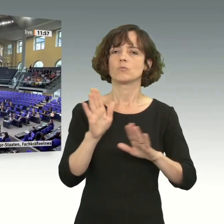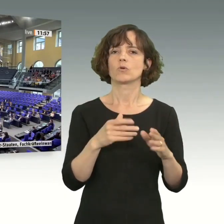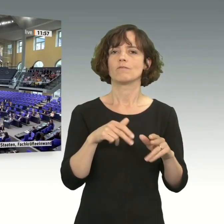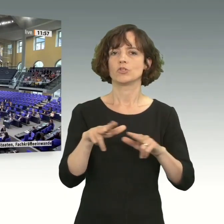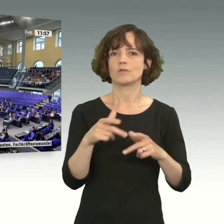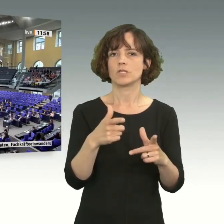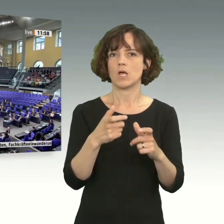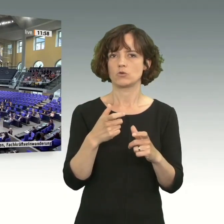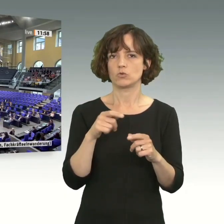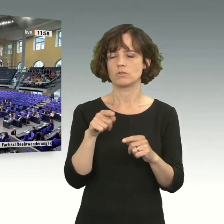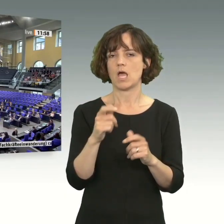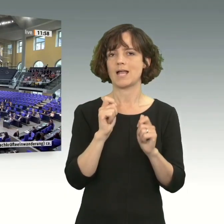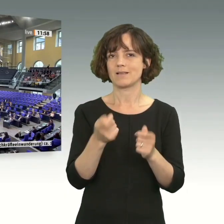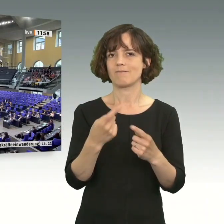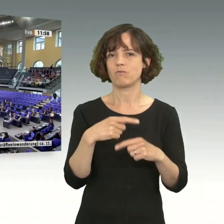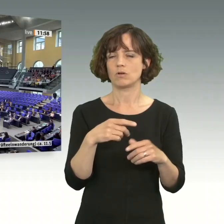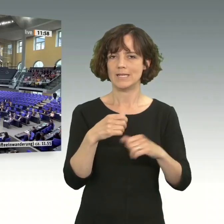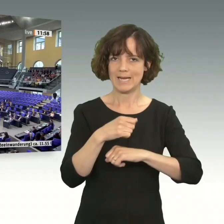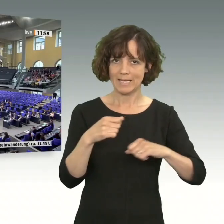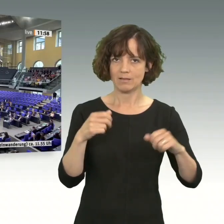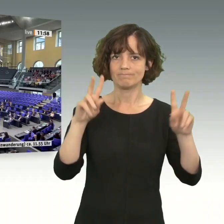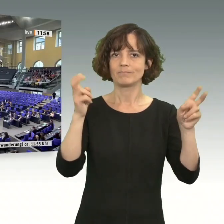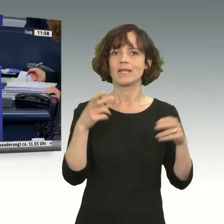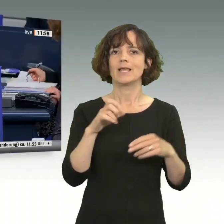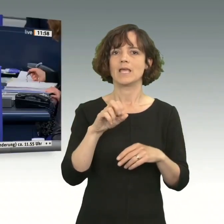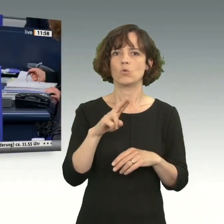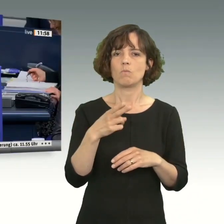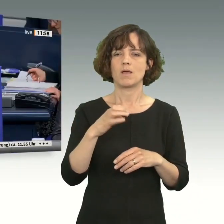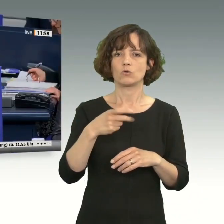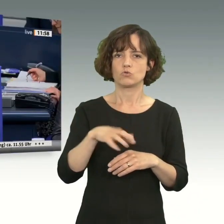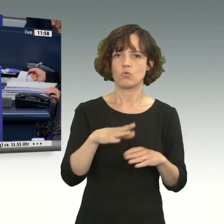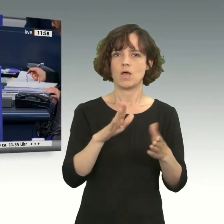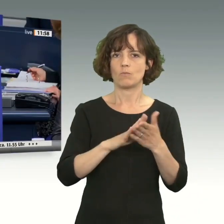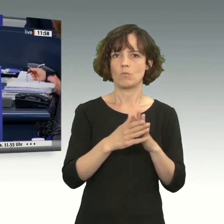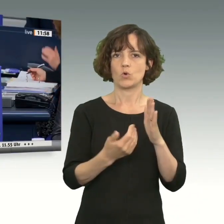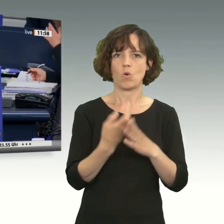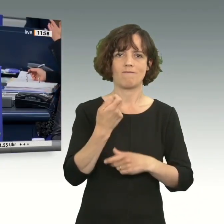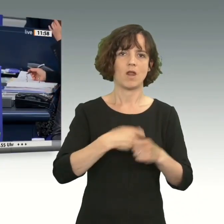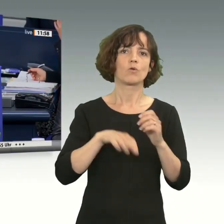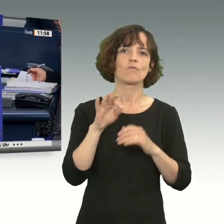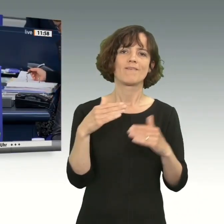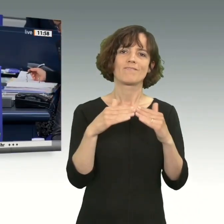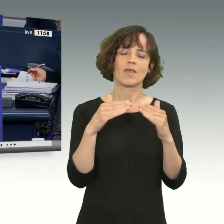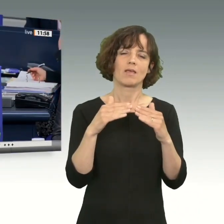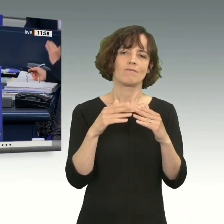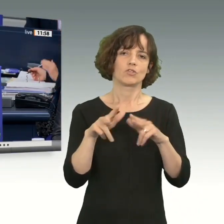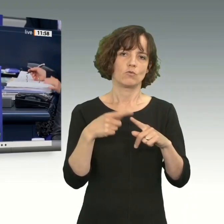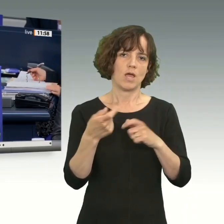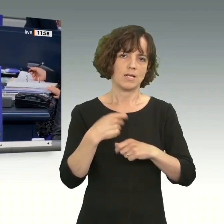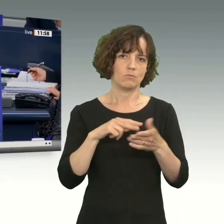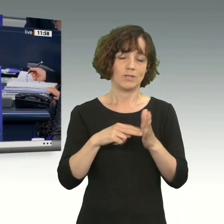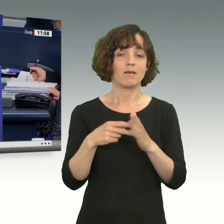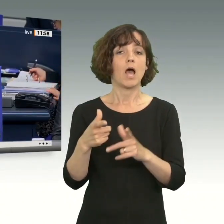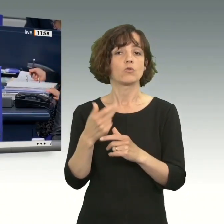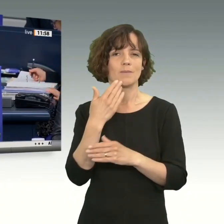des Wirtschaftsausschusses zu dem Antrag der Fraktion Die Linke mit dem Titel »EU-Mercosur-Abkommen neu verhandeln für eine faire Wirtschafts- und Handelspolitik.« Der